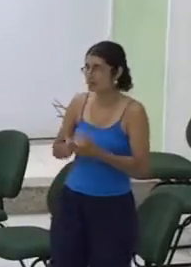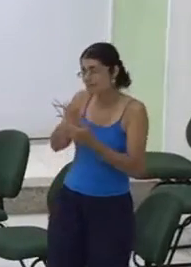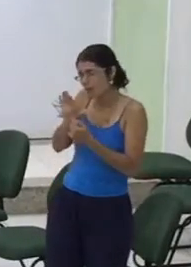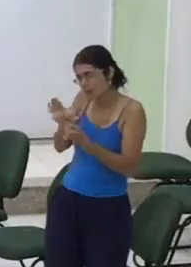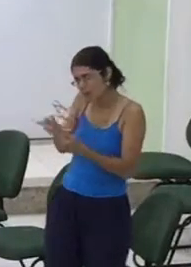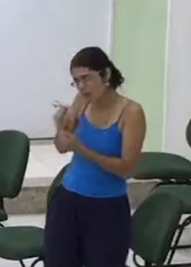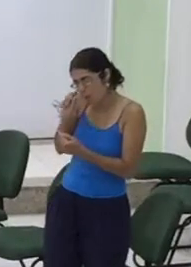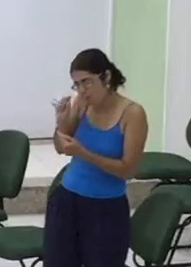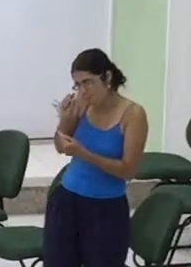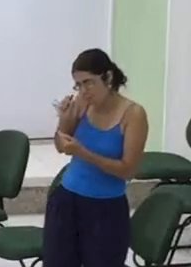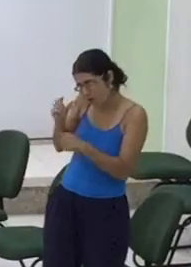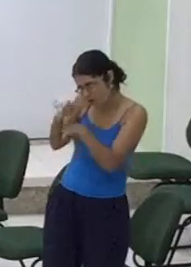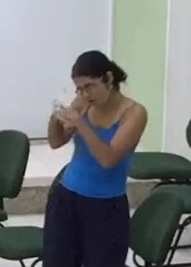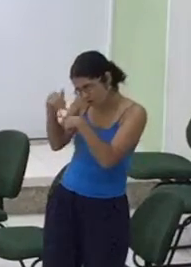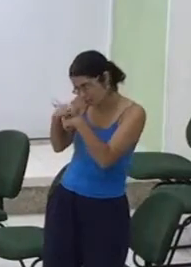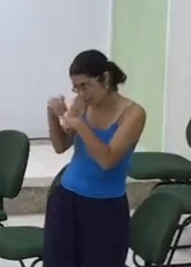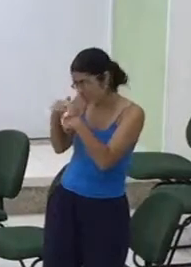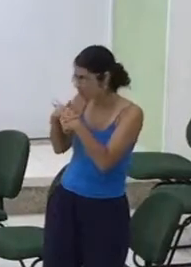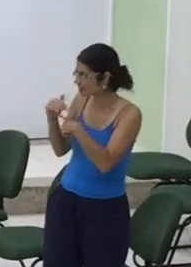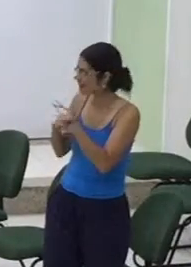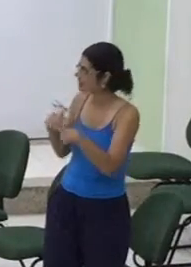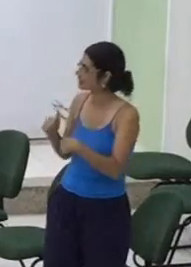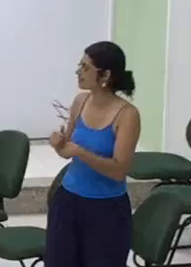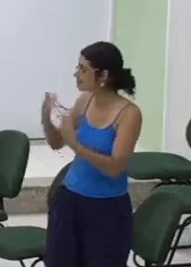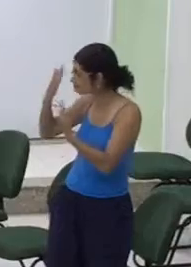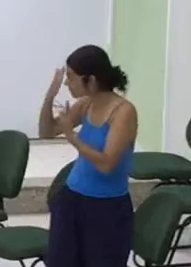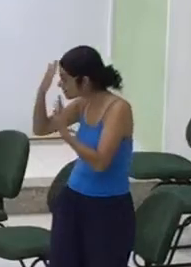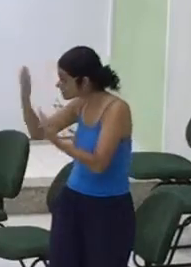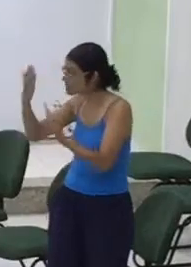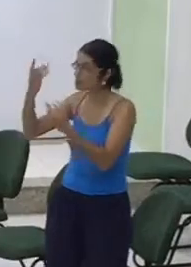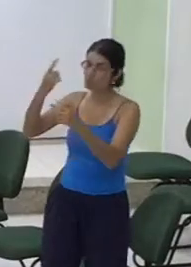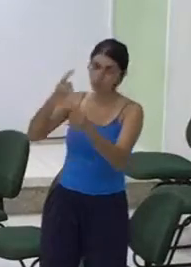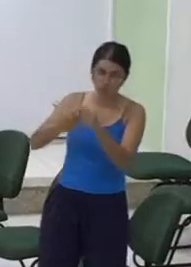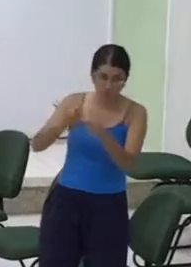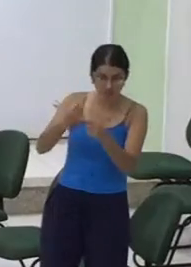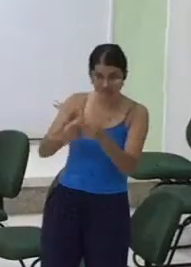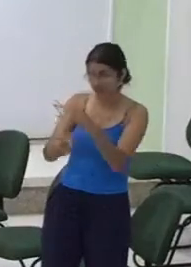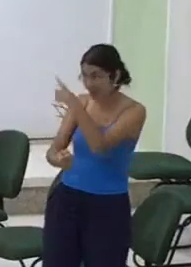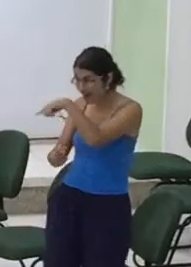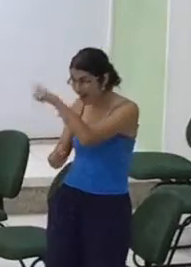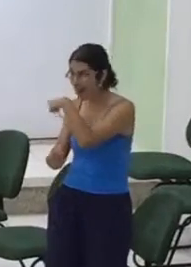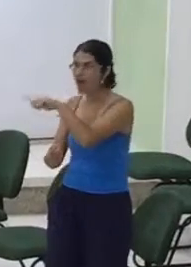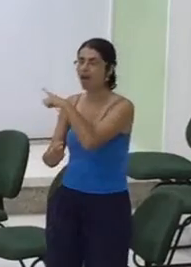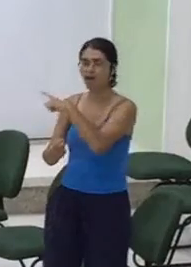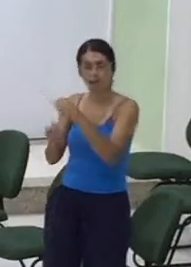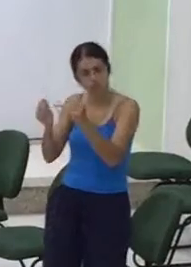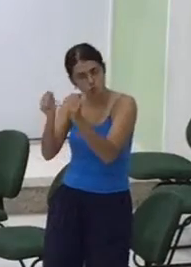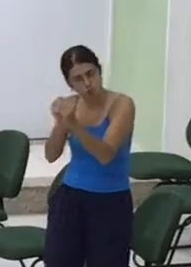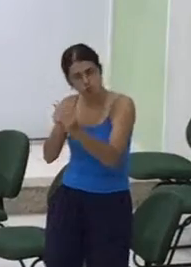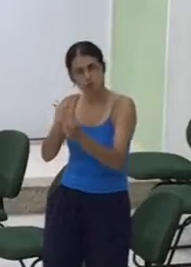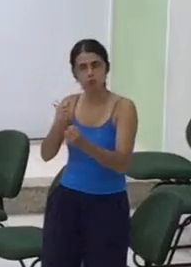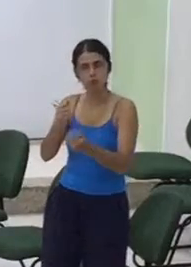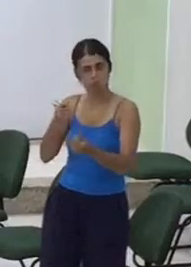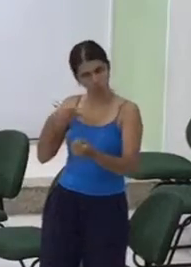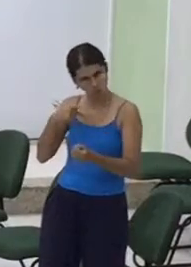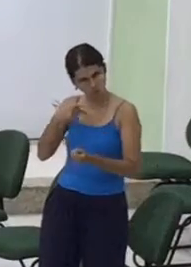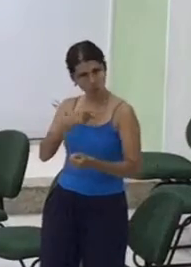gratidão Sabendo que é vocês Junto com a esposa Que leva esse ministério Eu vou pedir para as meninas vir Entregar o